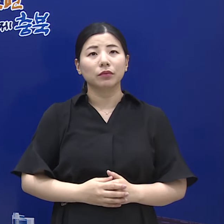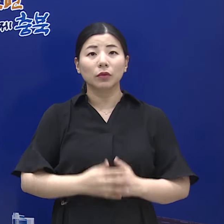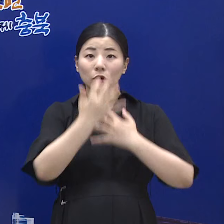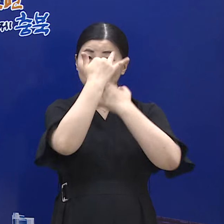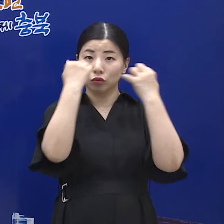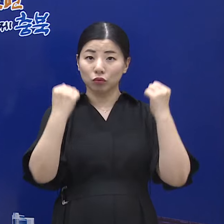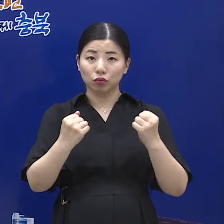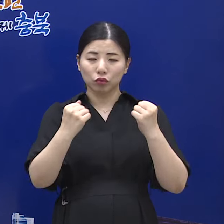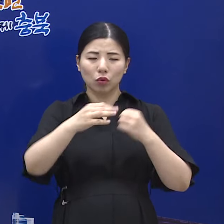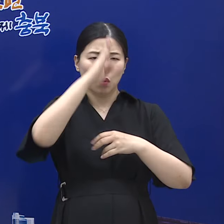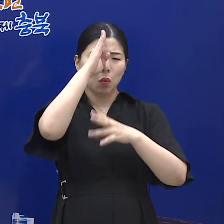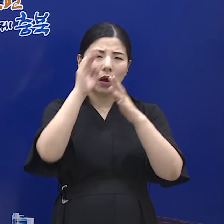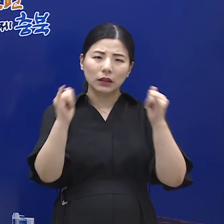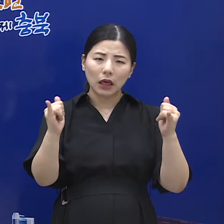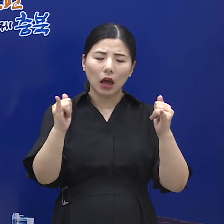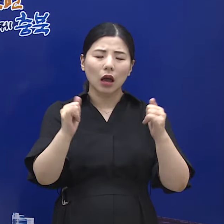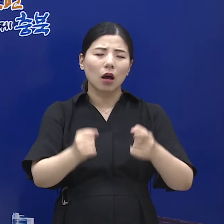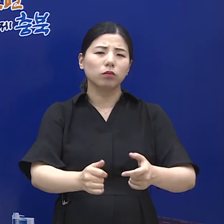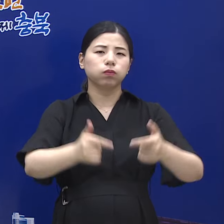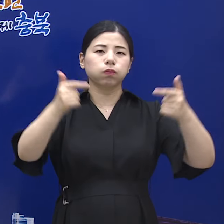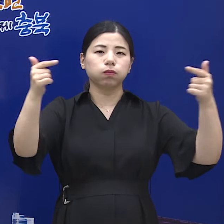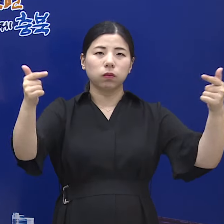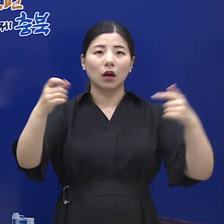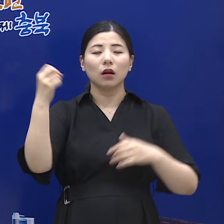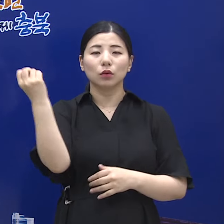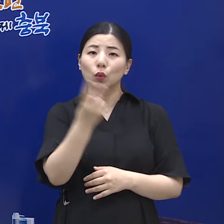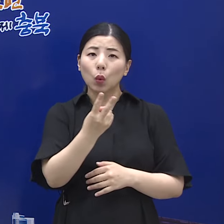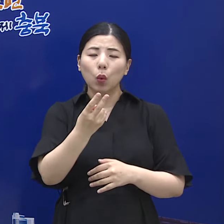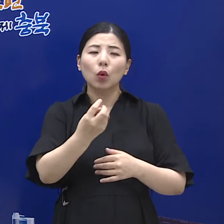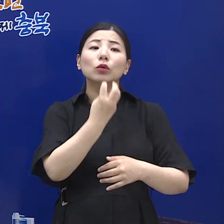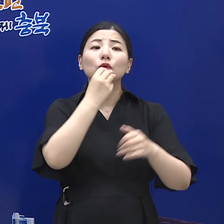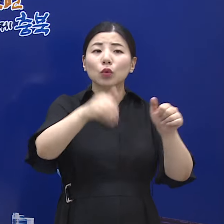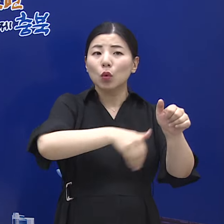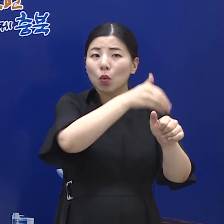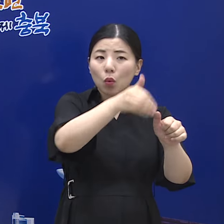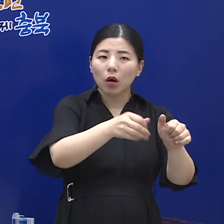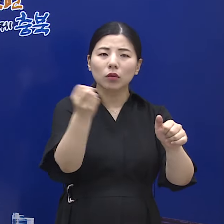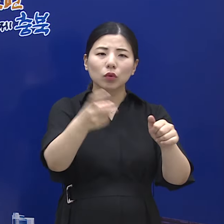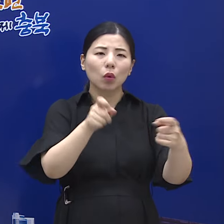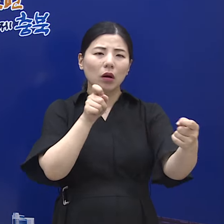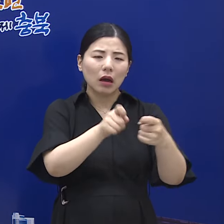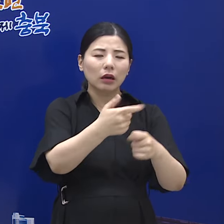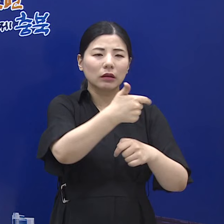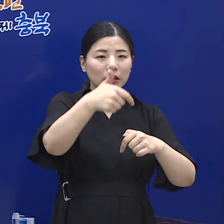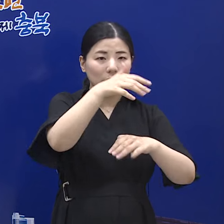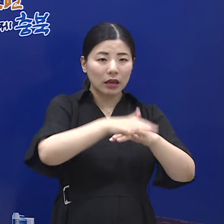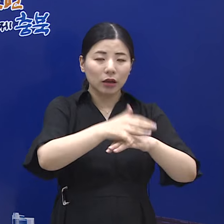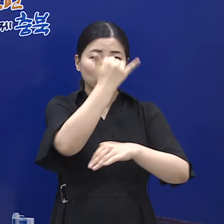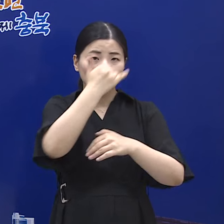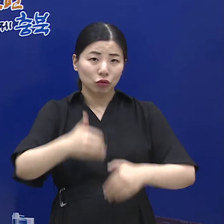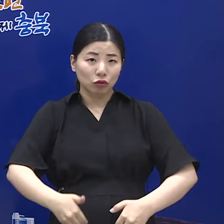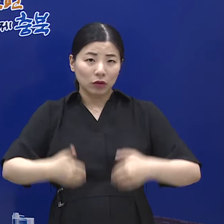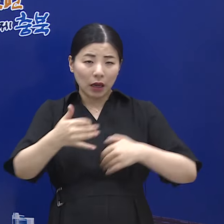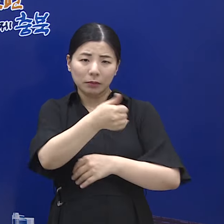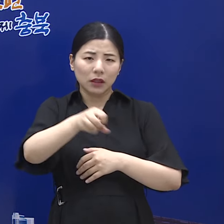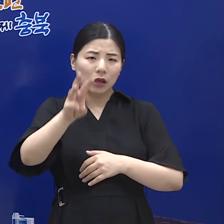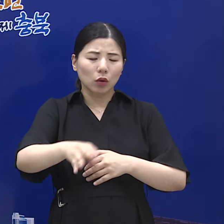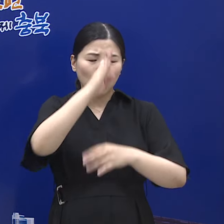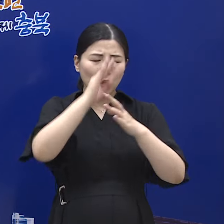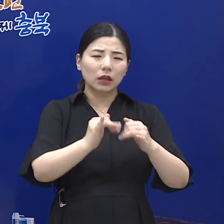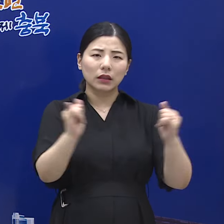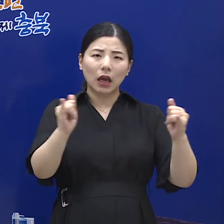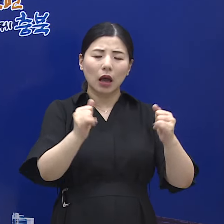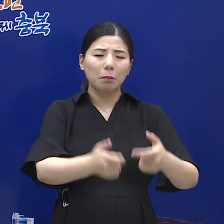충청북도의 확진자도 지속 증가하고 있으며 수도권 및 인근 대전, 충남, 세종의 확진자 급증에 따른